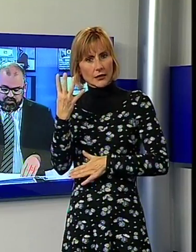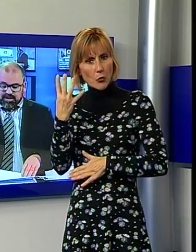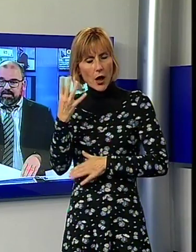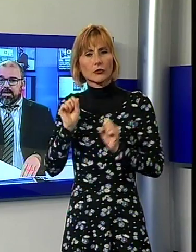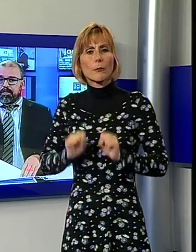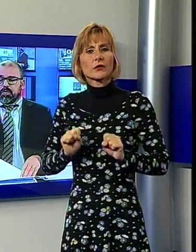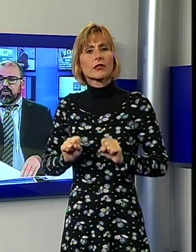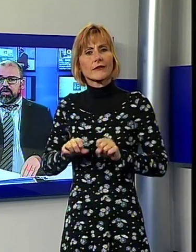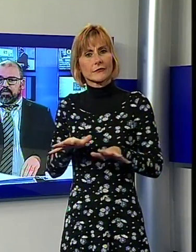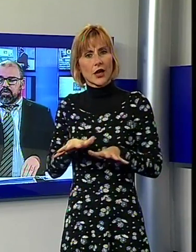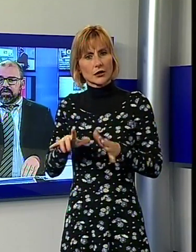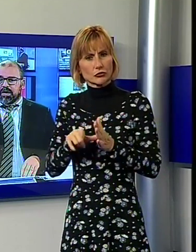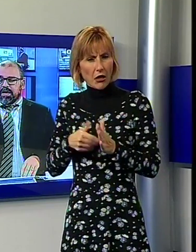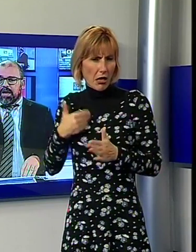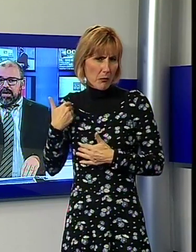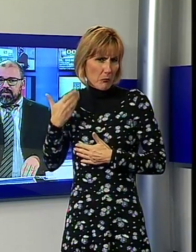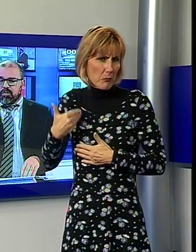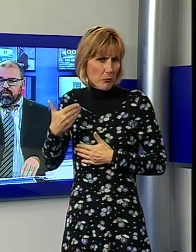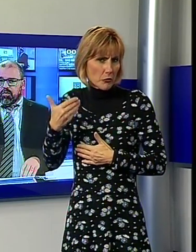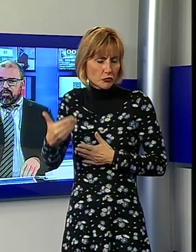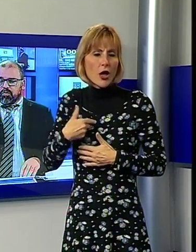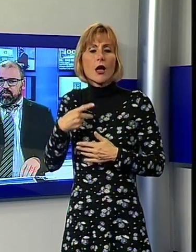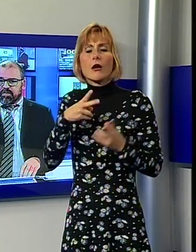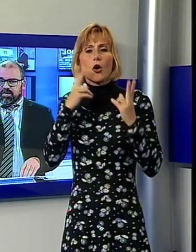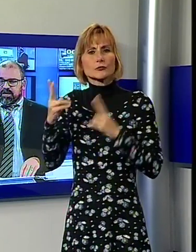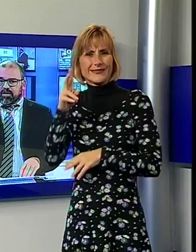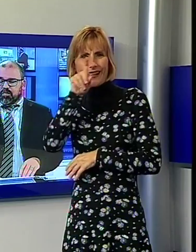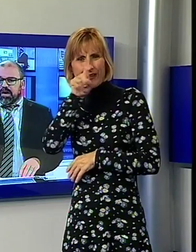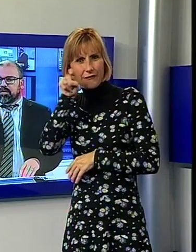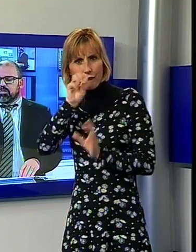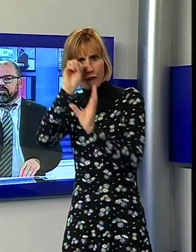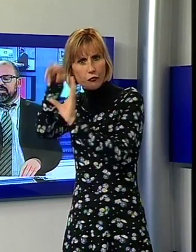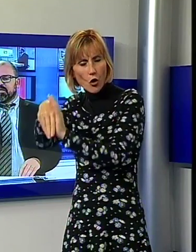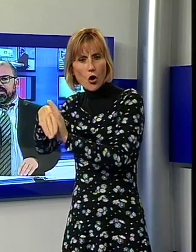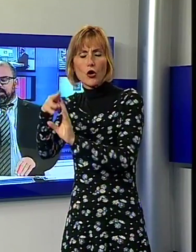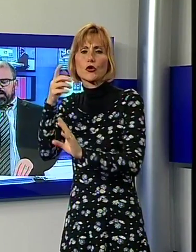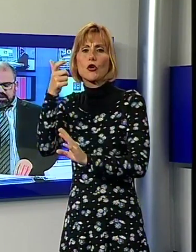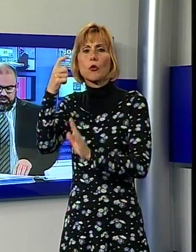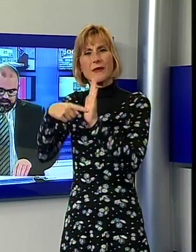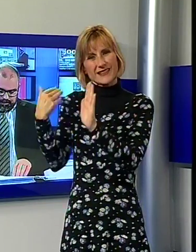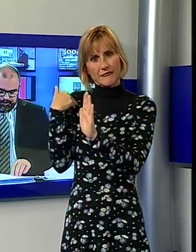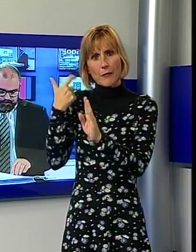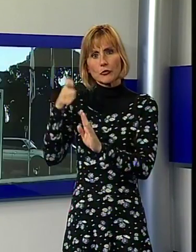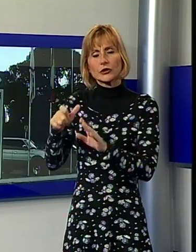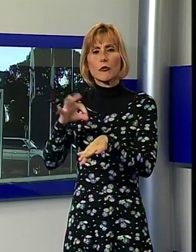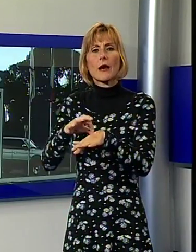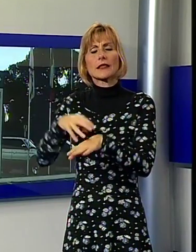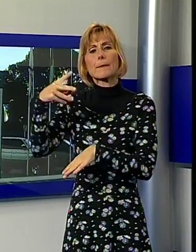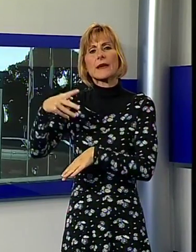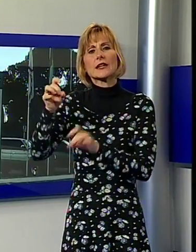da tempo, che è morta a Livorno dopo essere stata ricoverata oltre un mese fa per meningite. Il caso dell